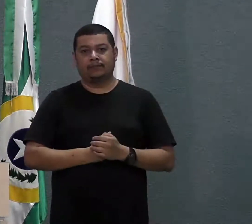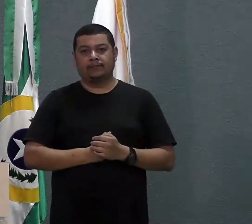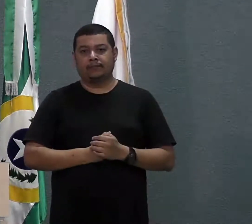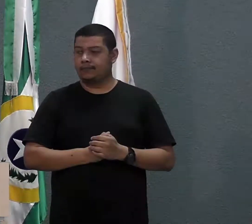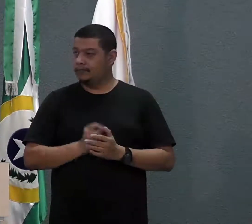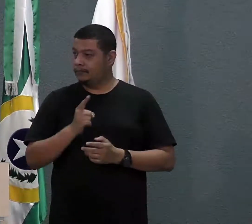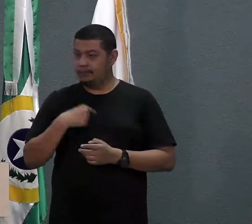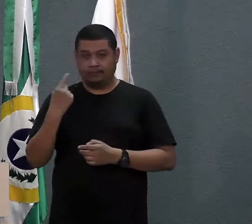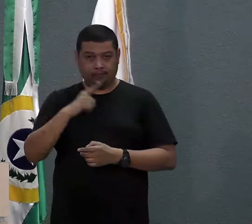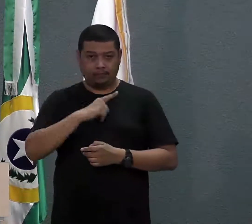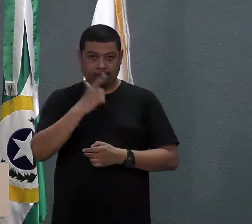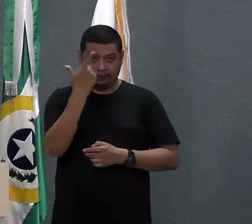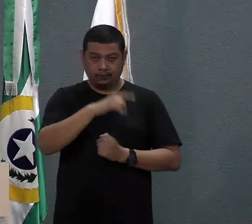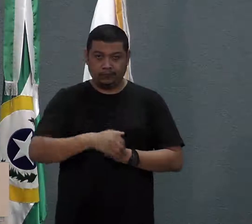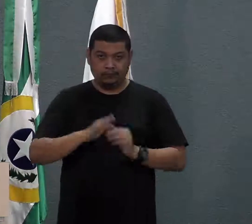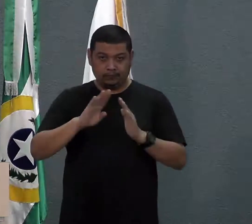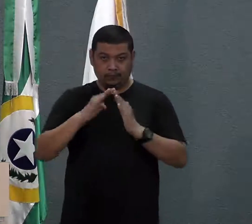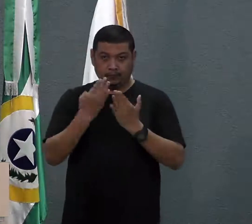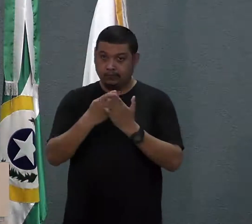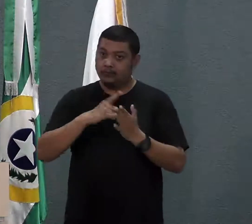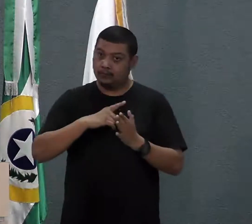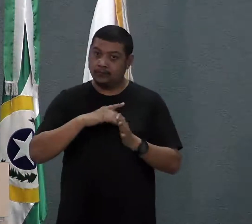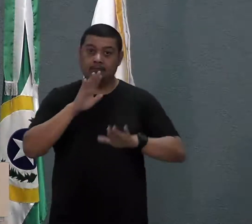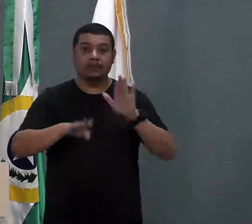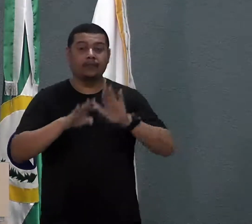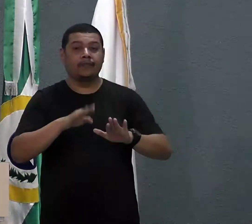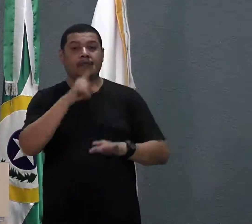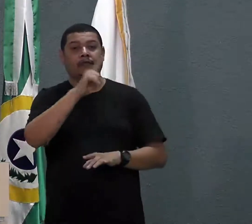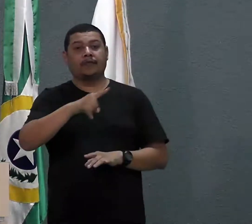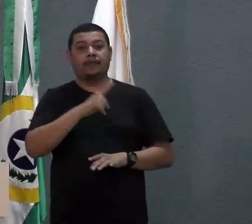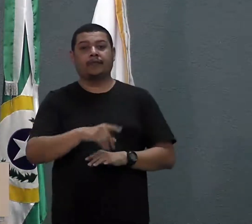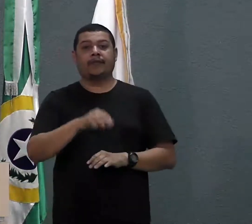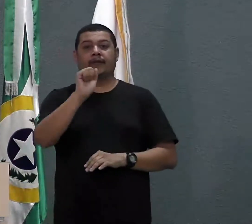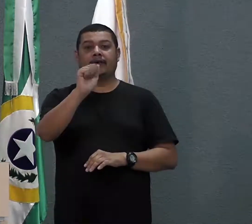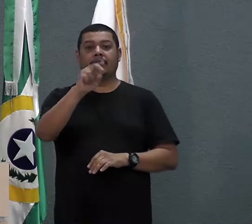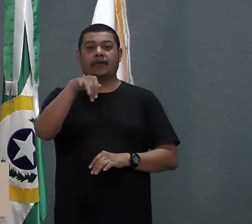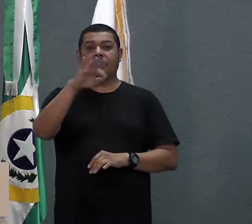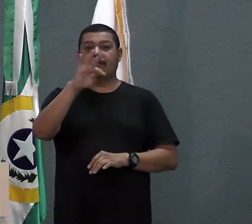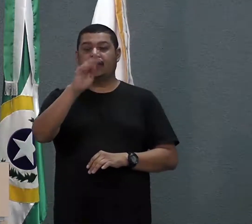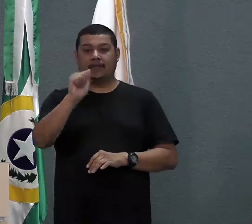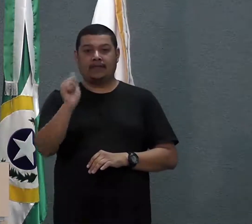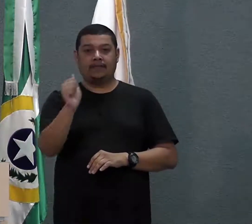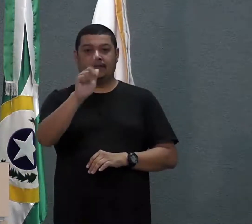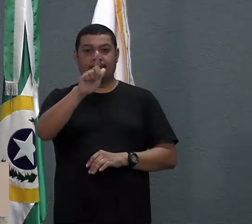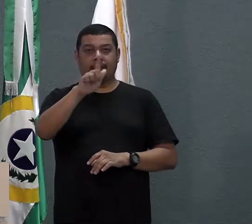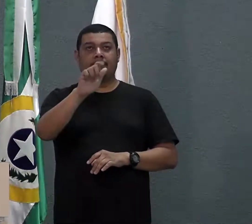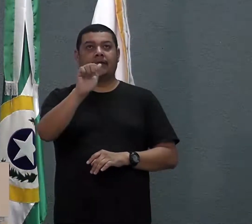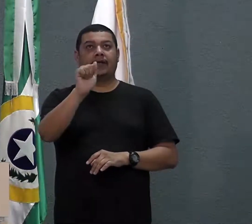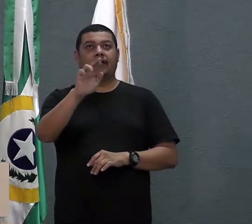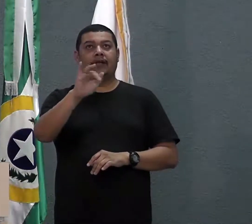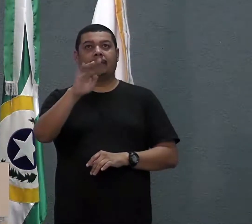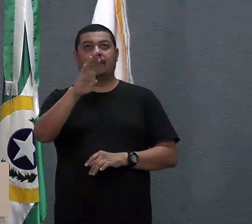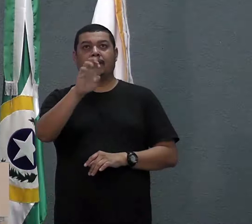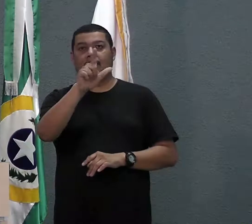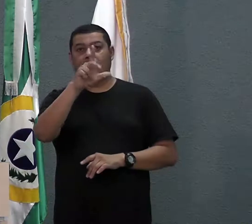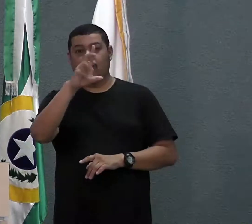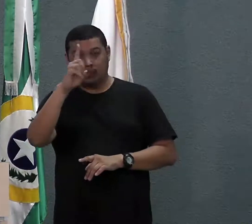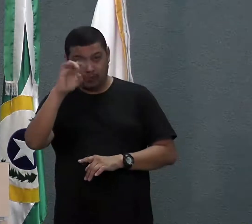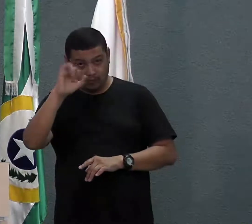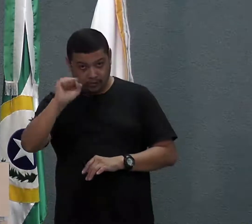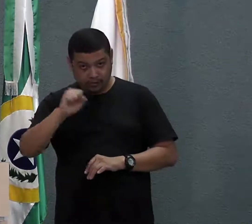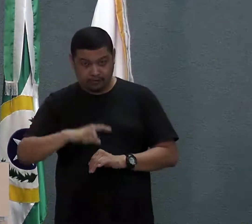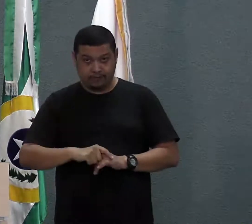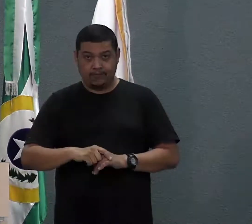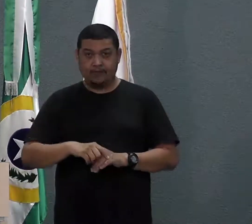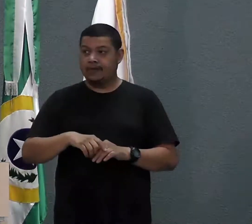Nós temos outra escola que está com proposta de fechamento, que é a Anitta Garibaldi, da linha 12, mas é uma escola que tem uma